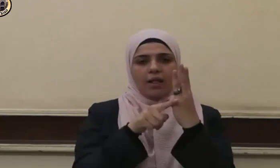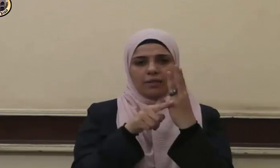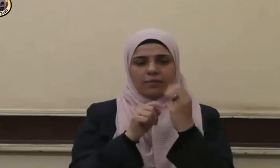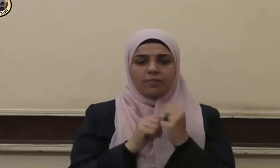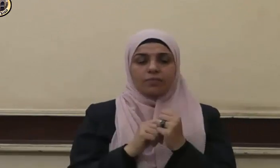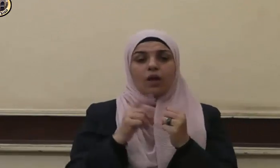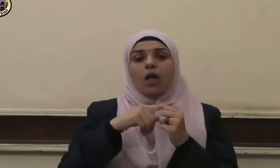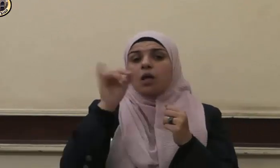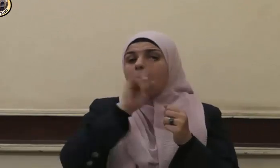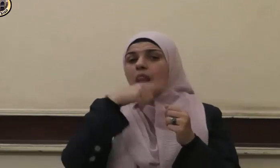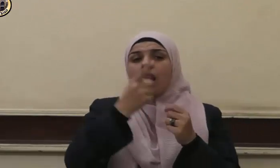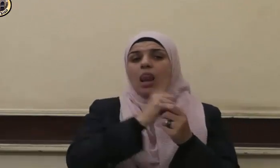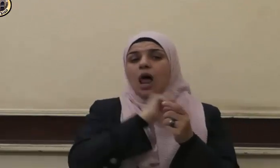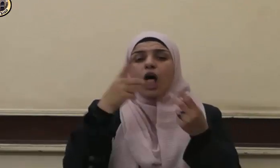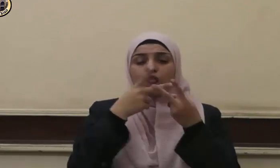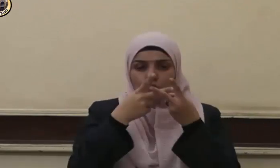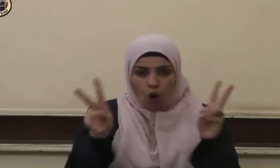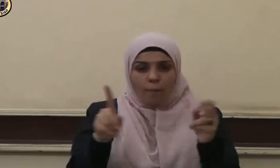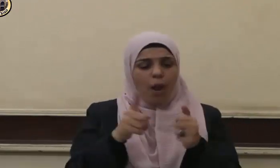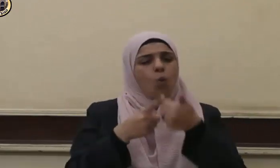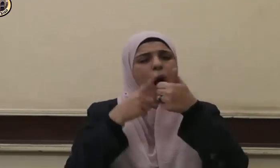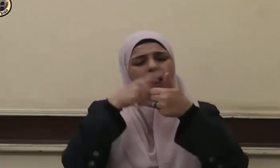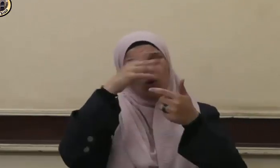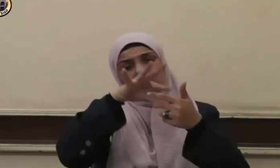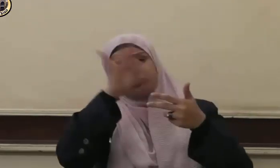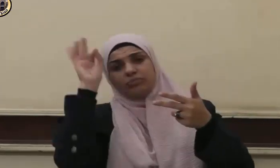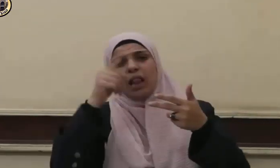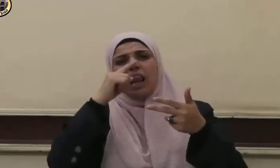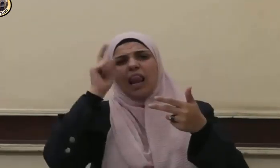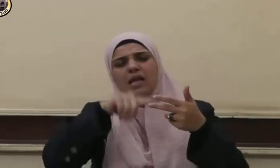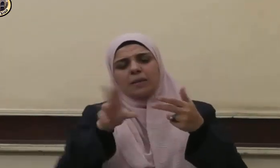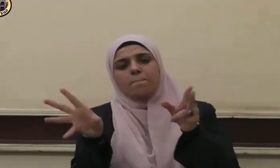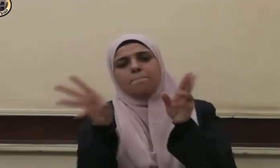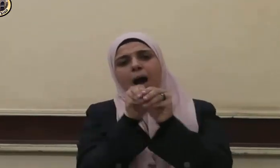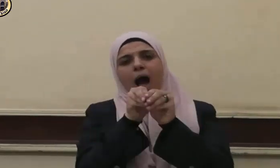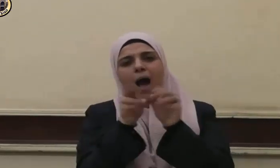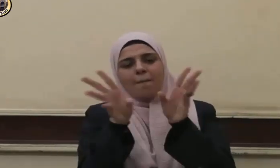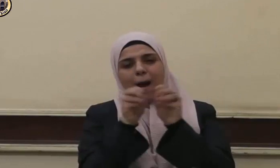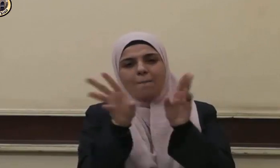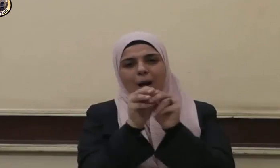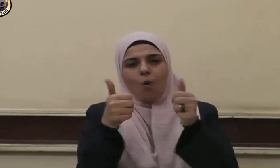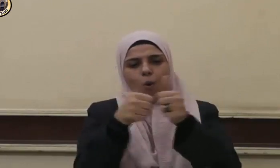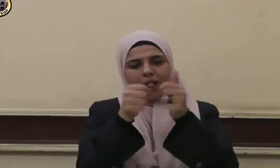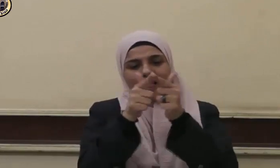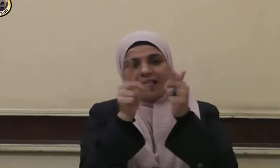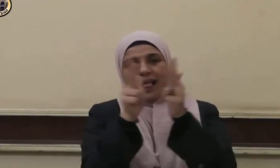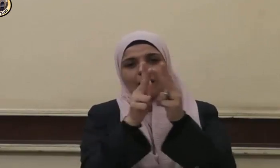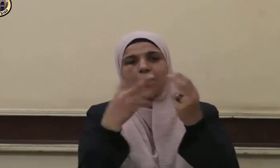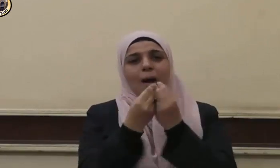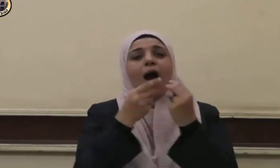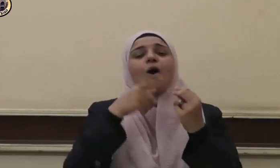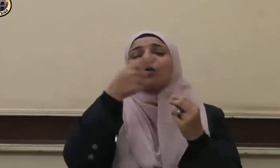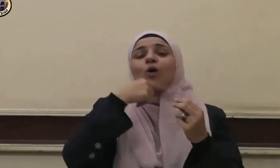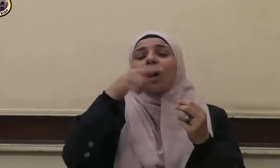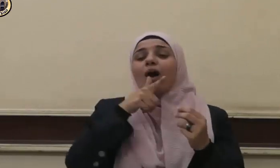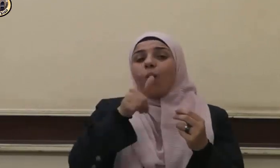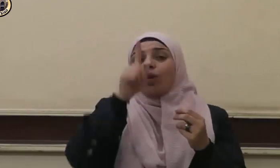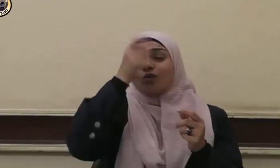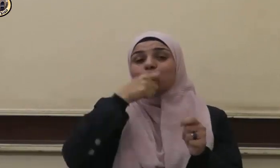لم تقبل منها واحدة بغير قرينتها ومنها قوله تعالى